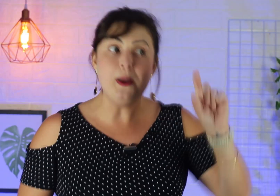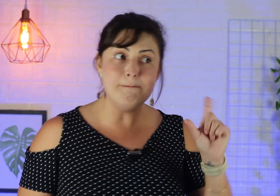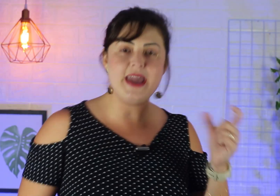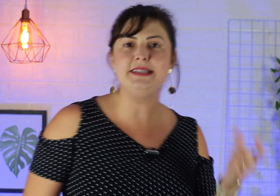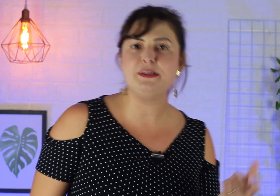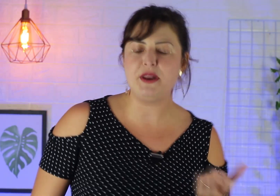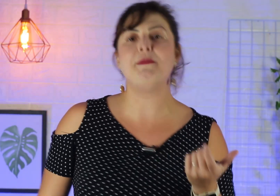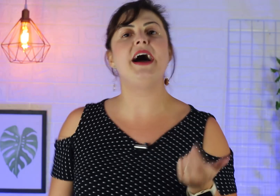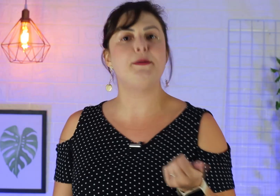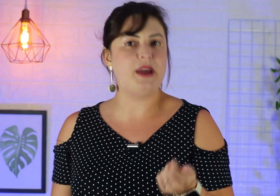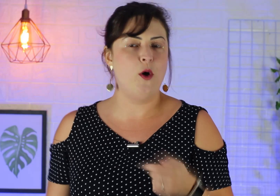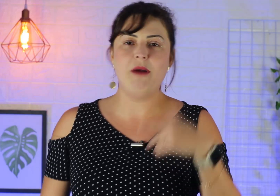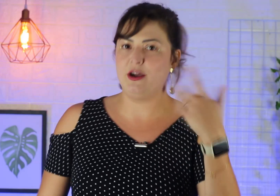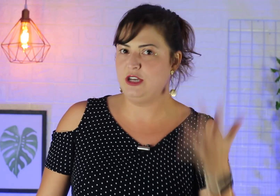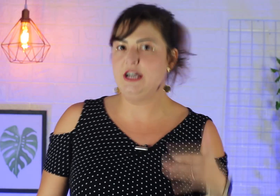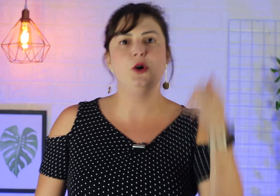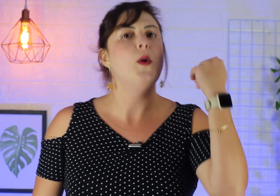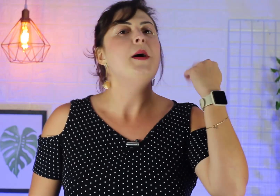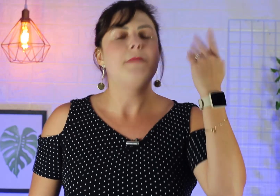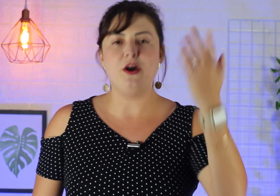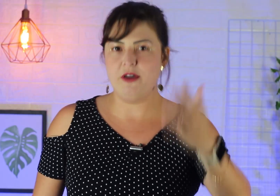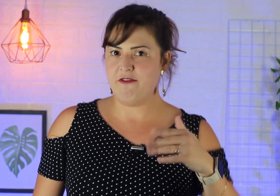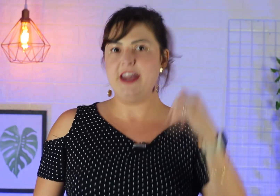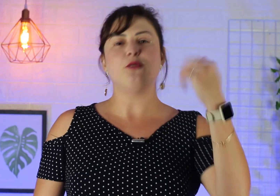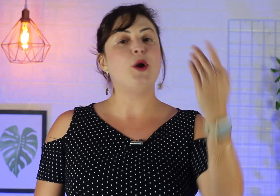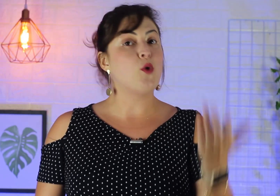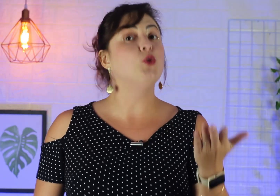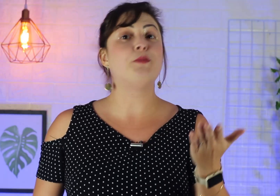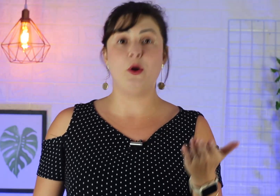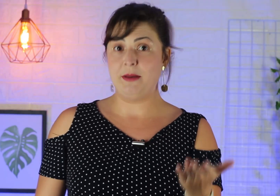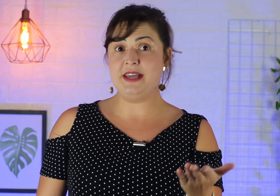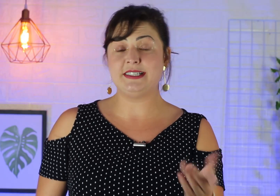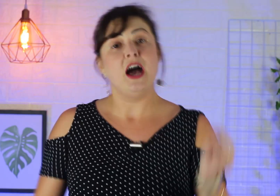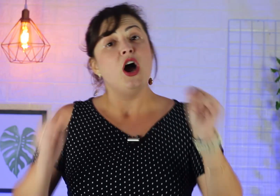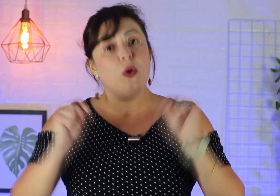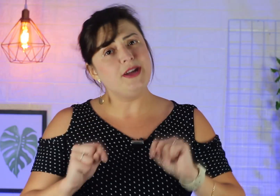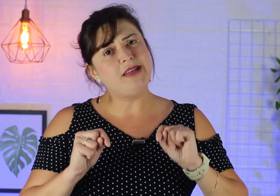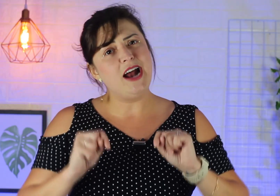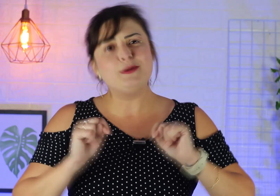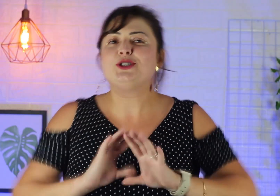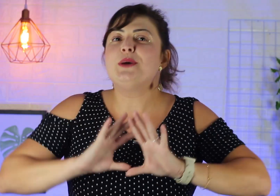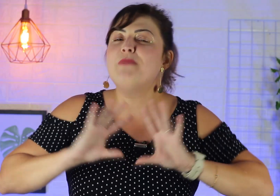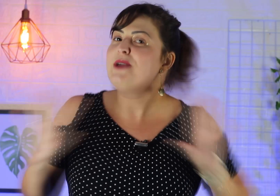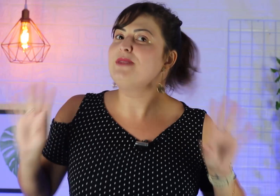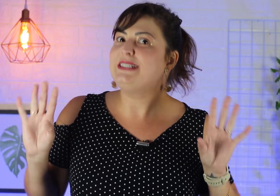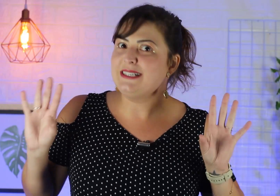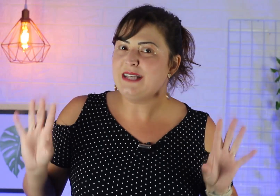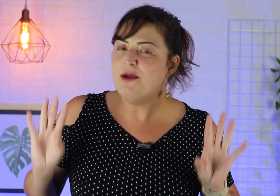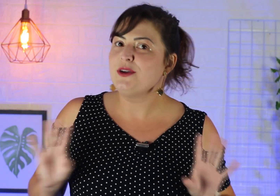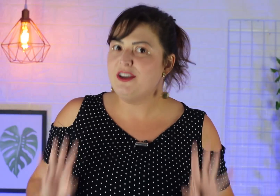também se prepara para uma reunião, para um evento, para um culto, para uma missa, o intérprete também precisa saber o que